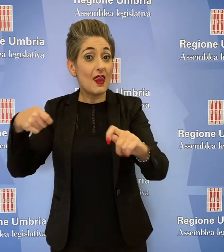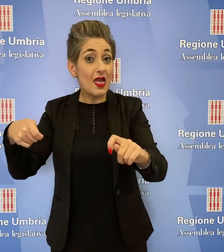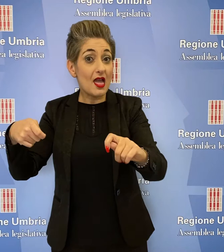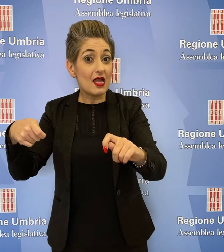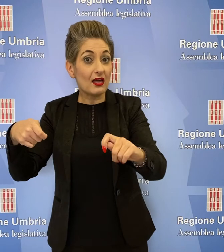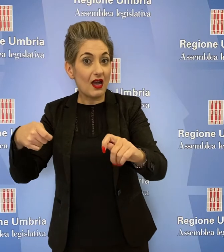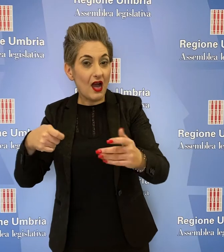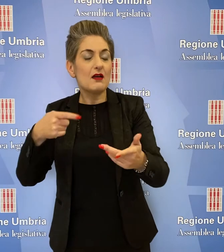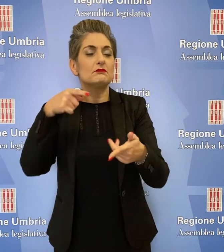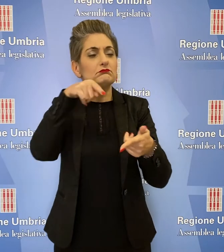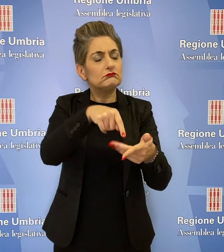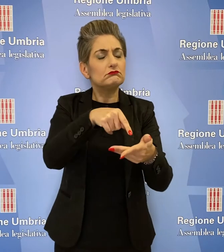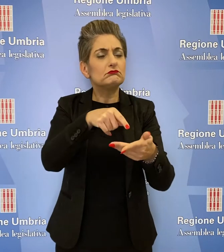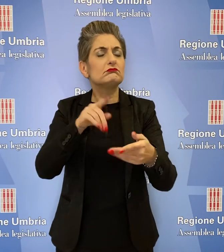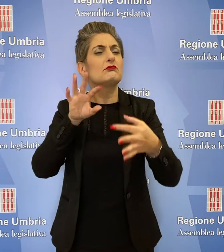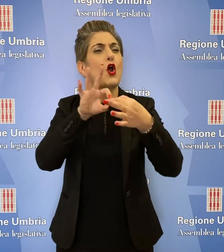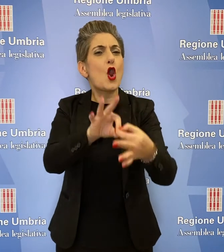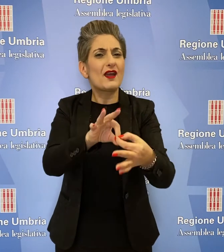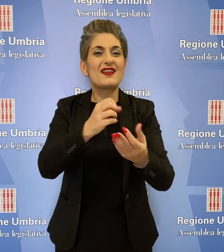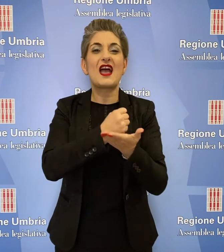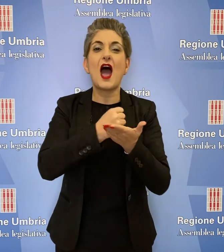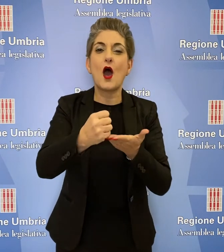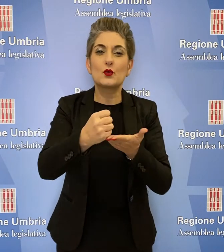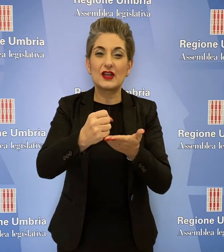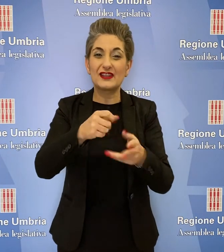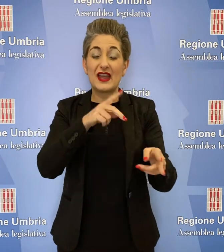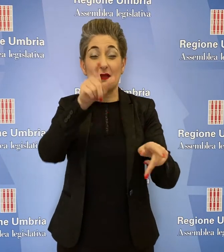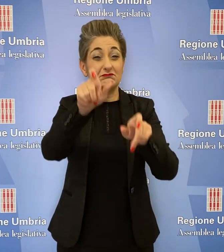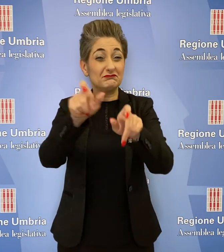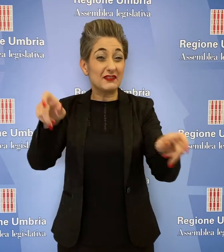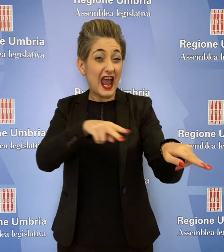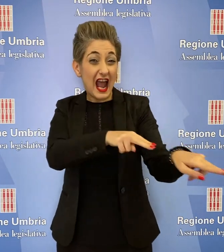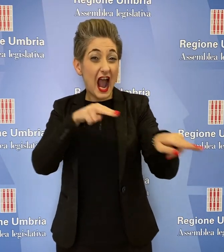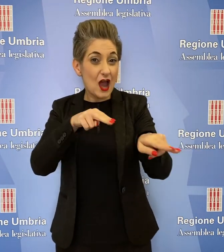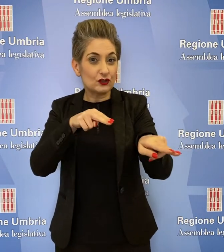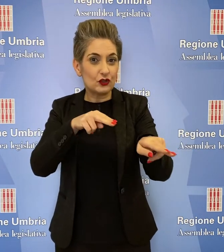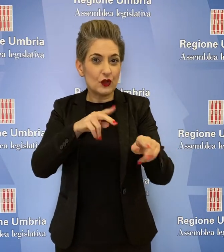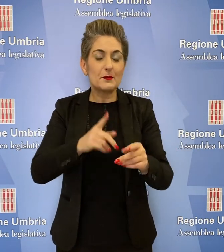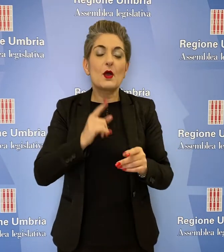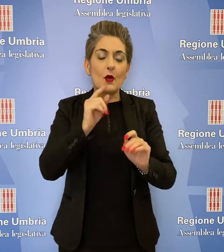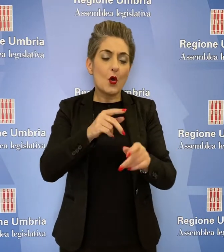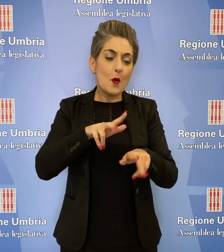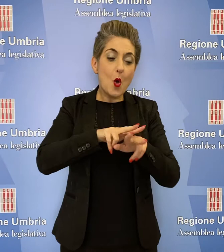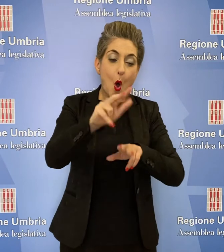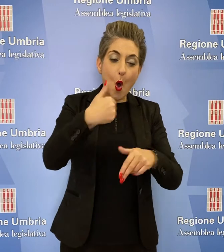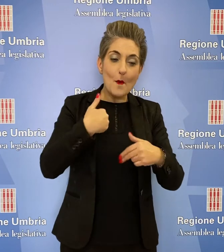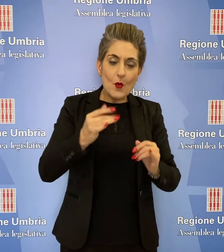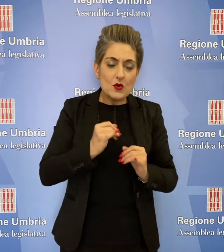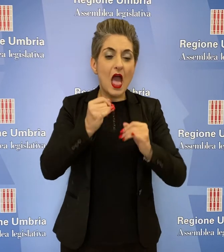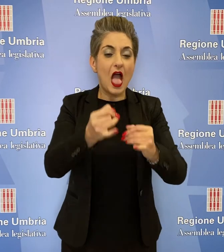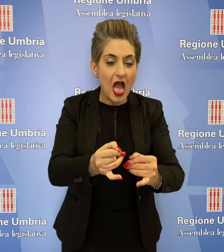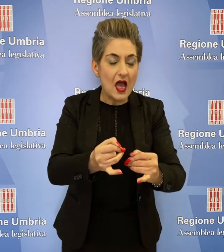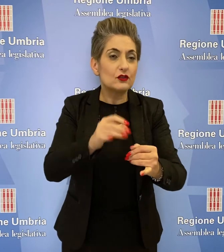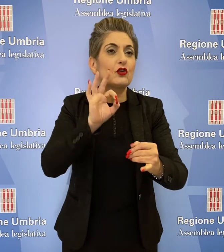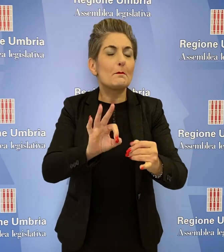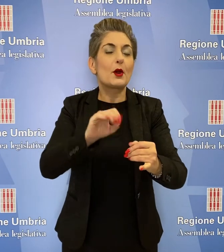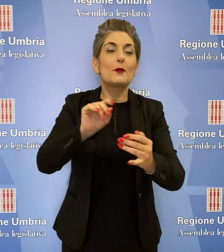mozione della Lega relativa all'autorizzazione per i cacciatori di uscire dal proprio